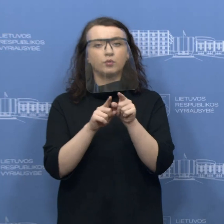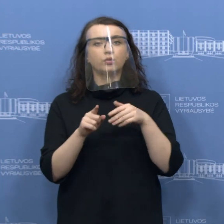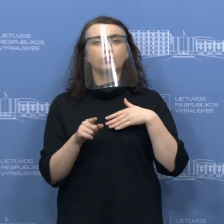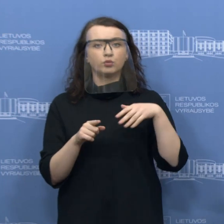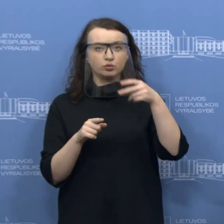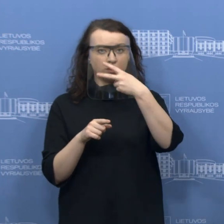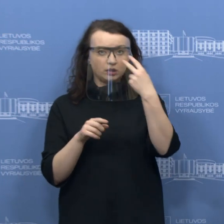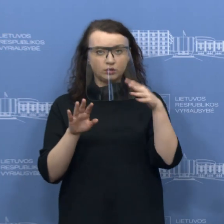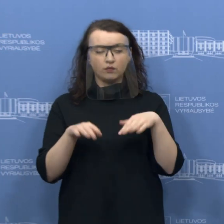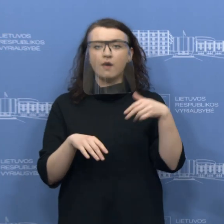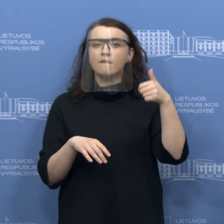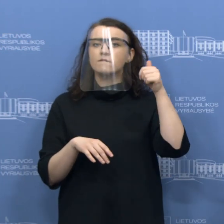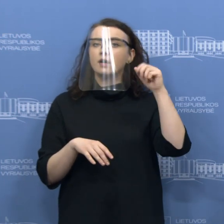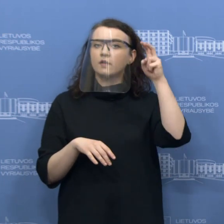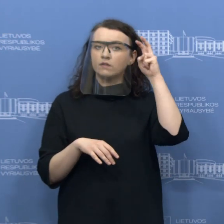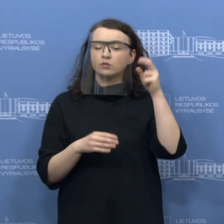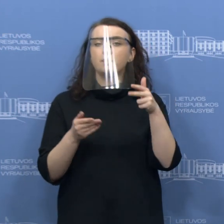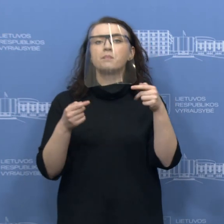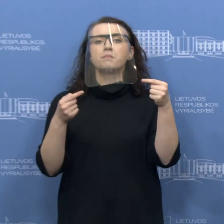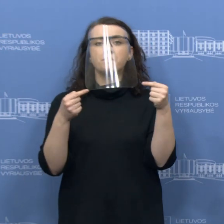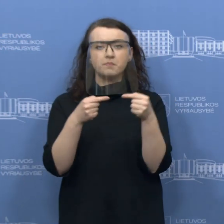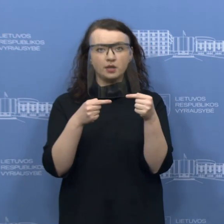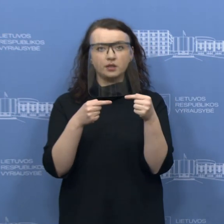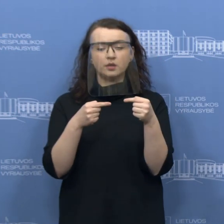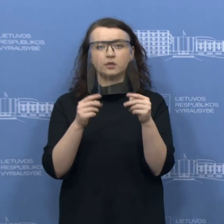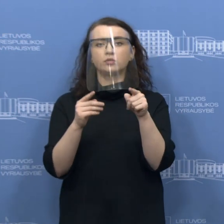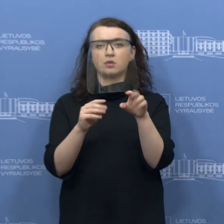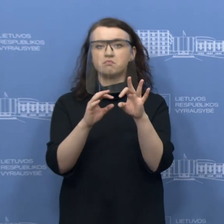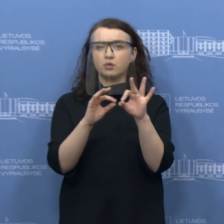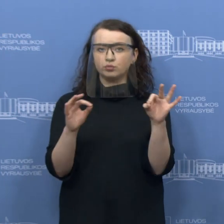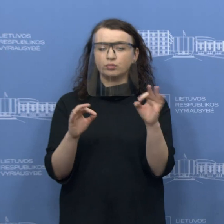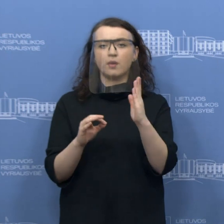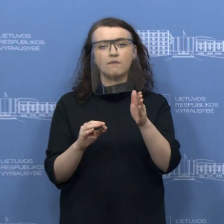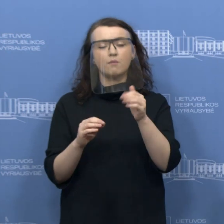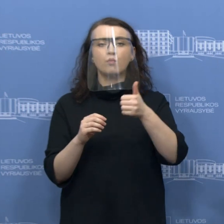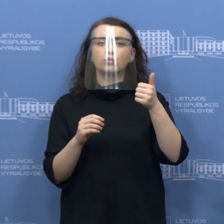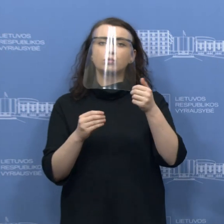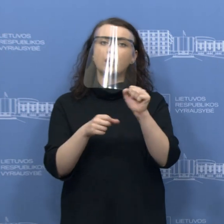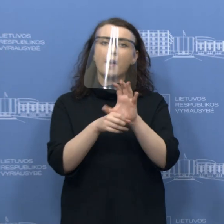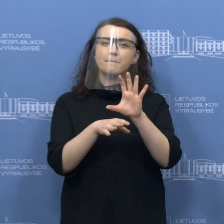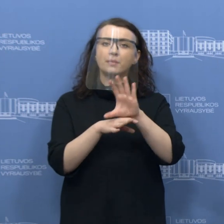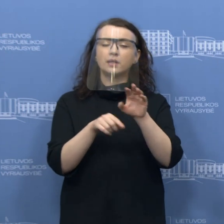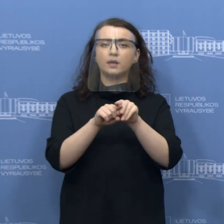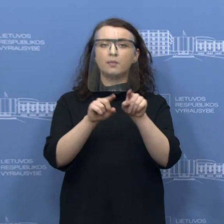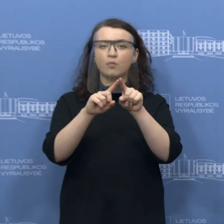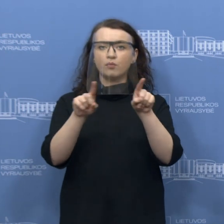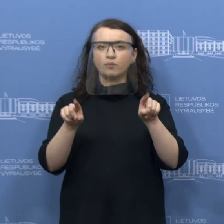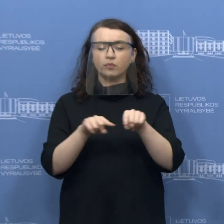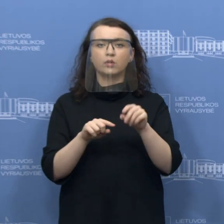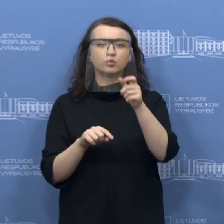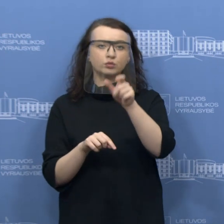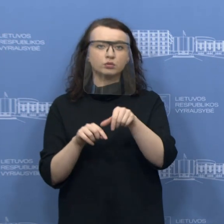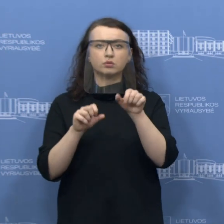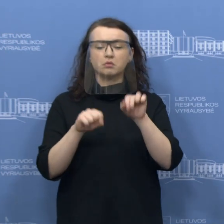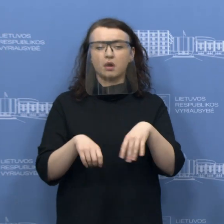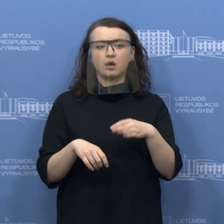valstybėje, tai kaip tik vakar vyriausybė pritarė tokiam pasiūlymui, kad būtų taip pat galimybė vartotojui pasinaudoti